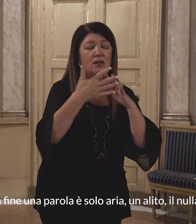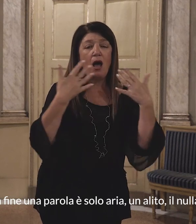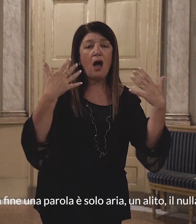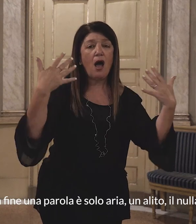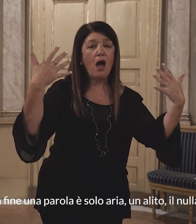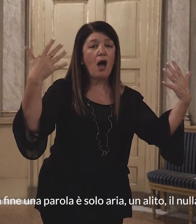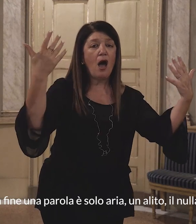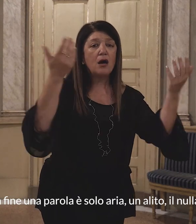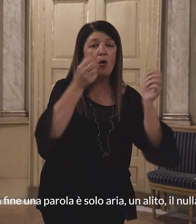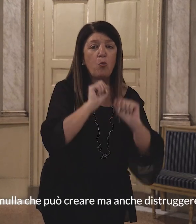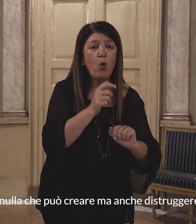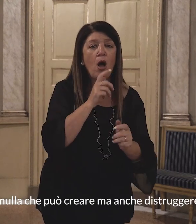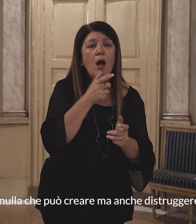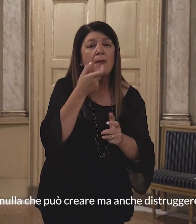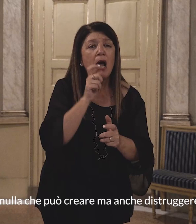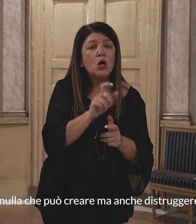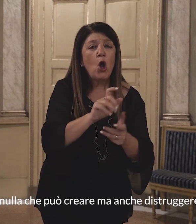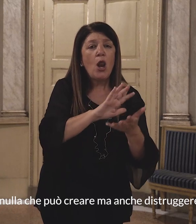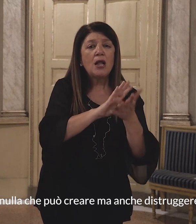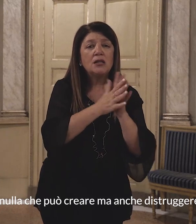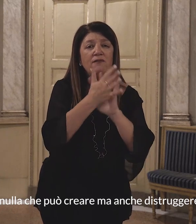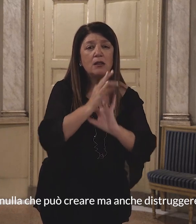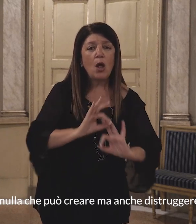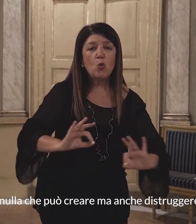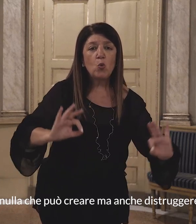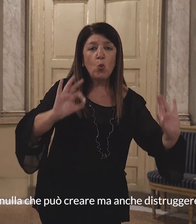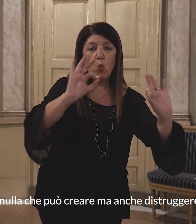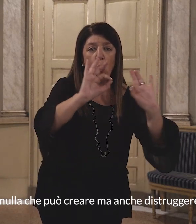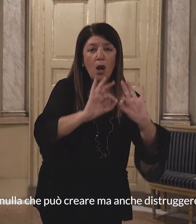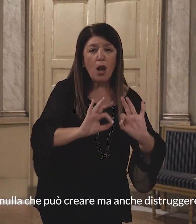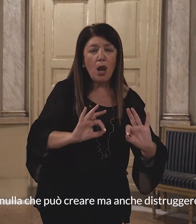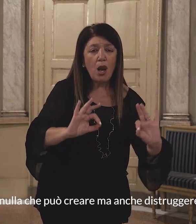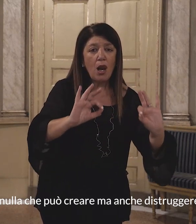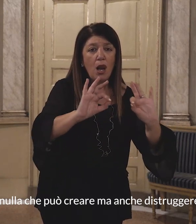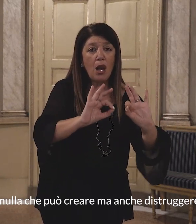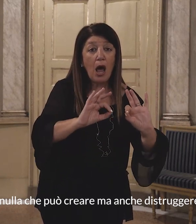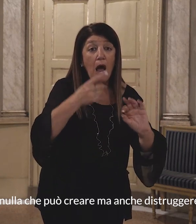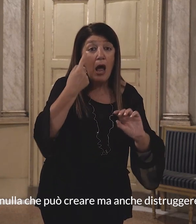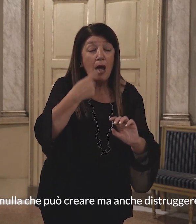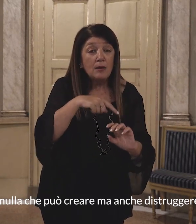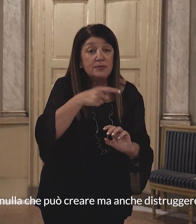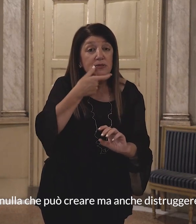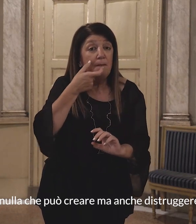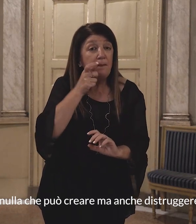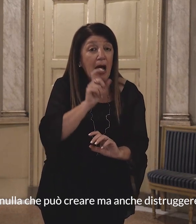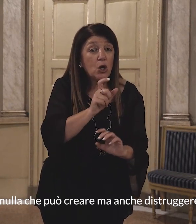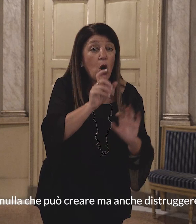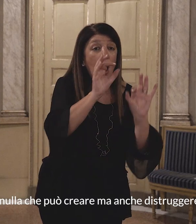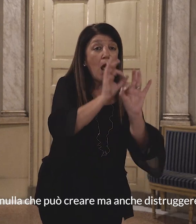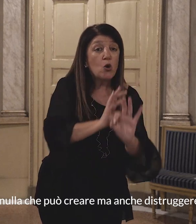Un nulla che può creare, ma anche distruggere. Un'altra è un